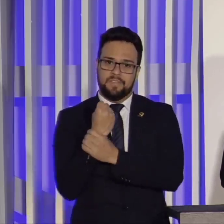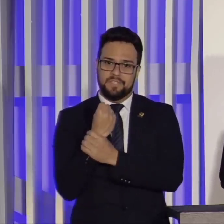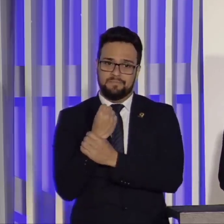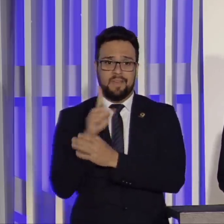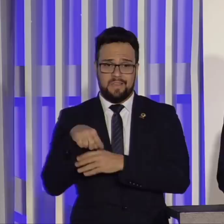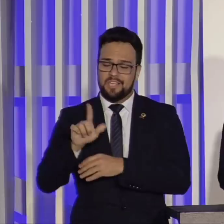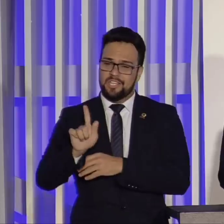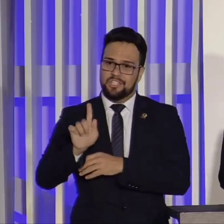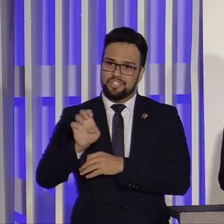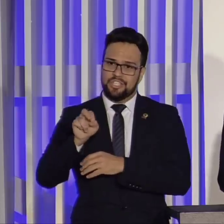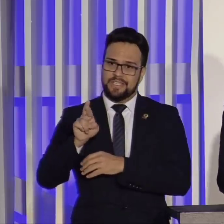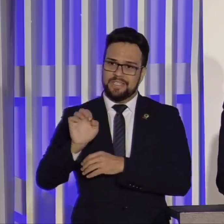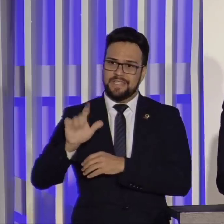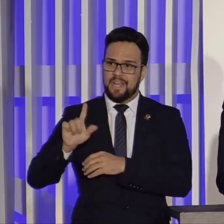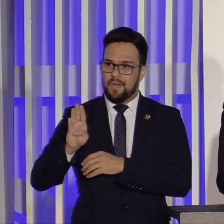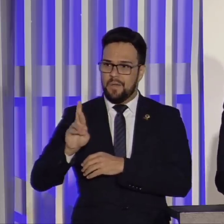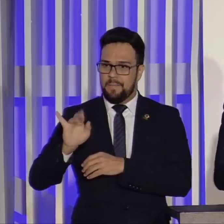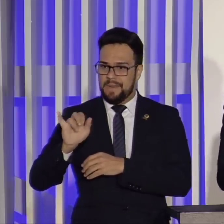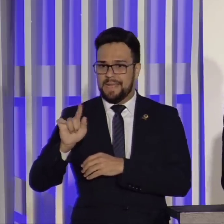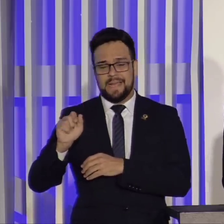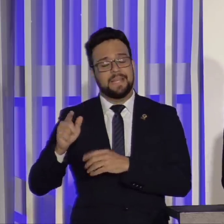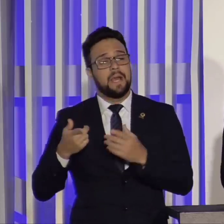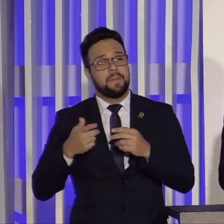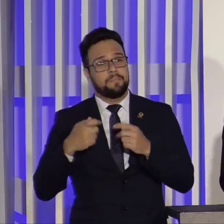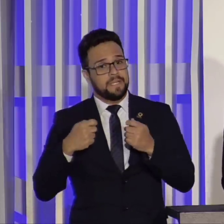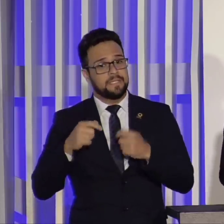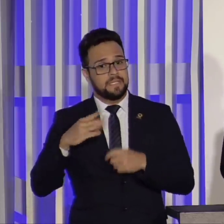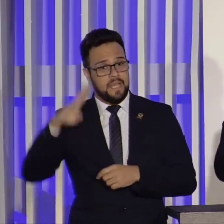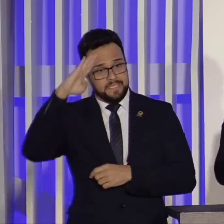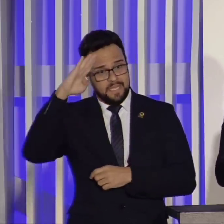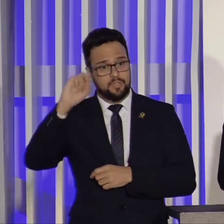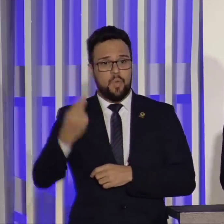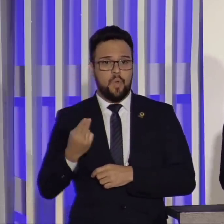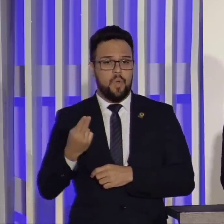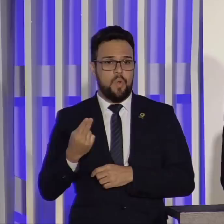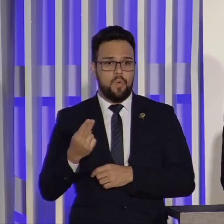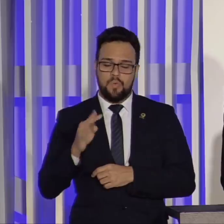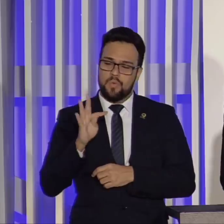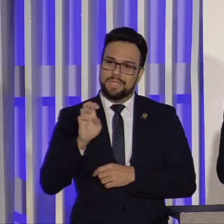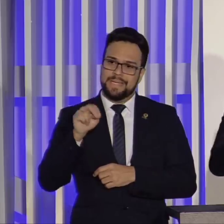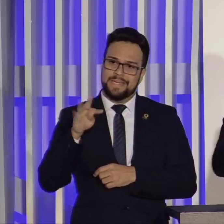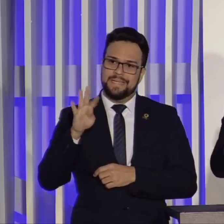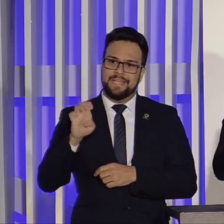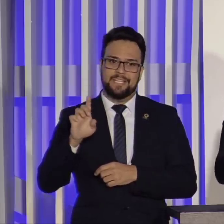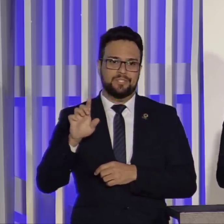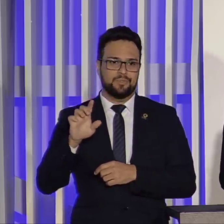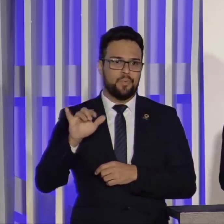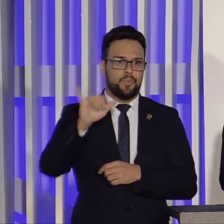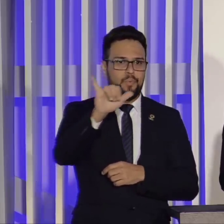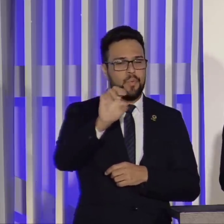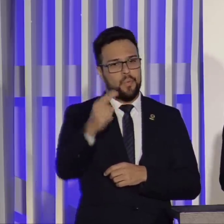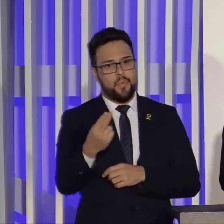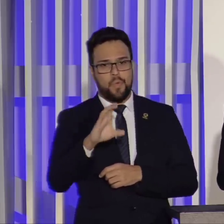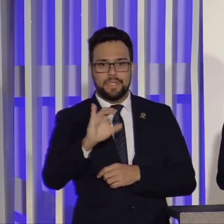Tem que ser um general de exército ou um almirante de esquadra ou um tenente de brigadeiro do ar. Ou até um civil que seja.